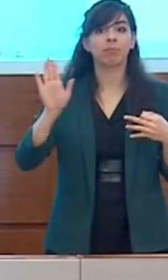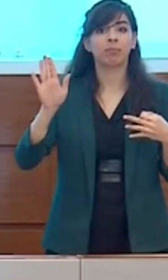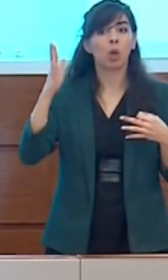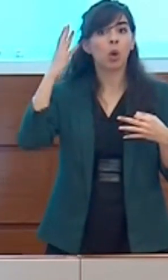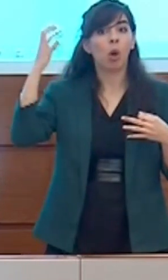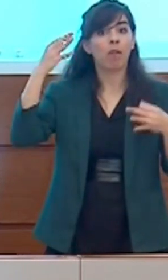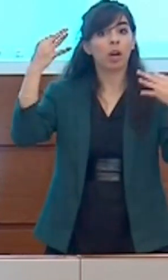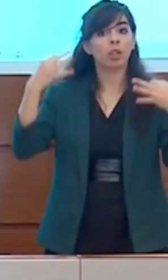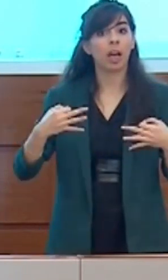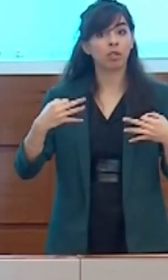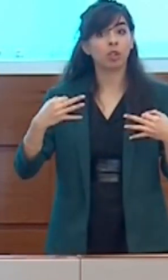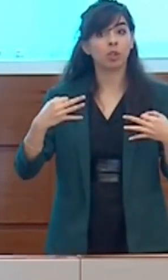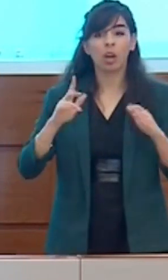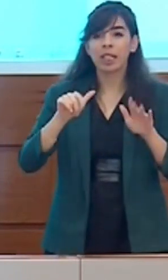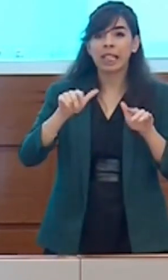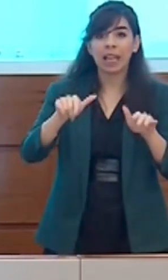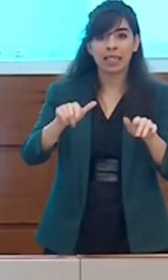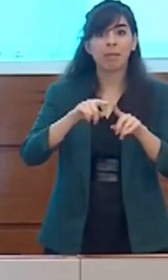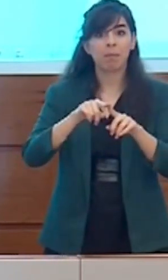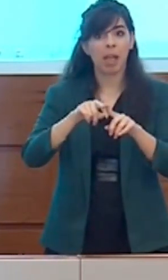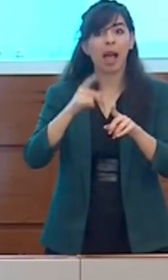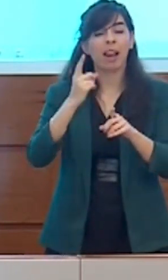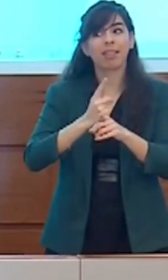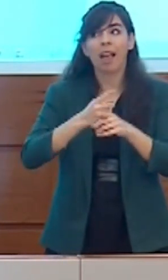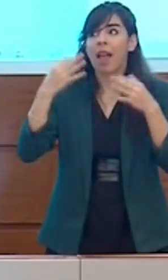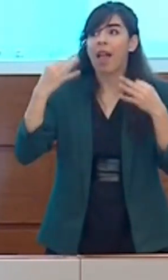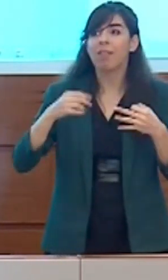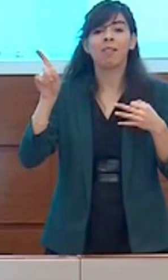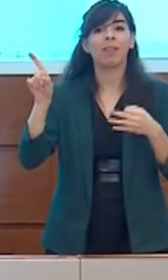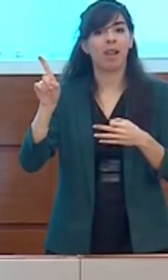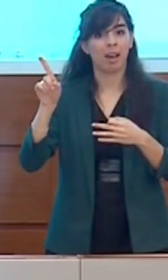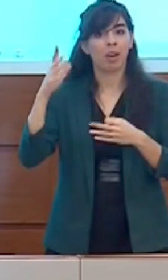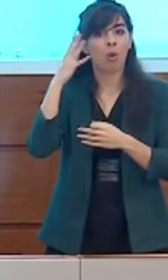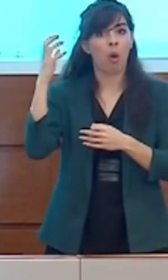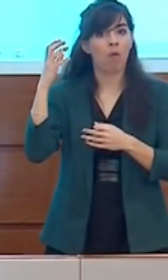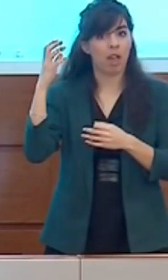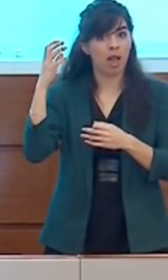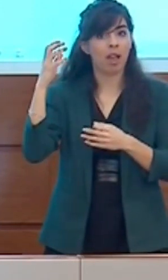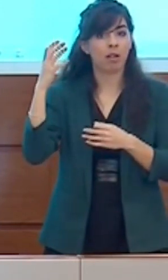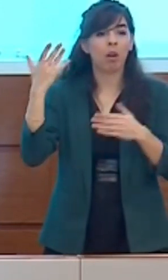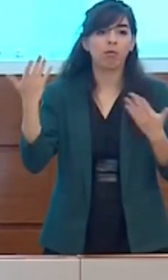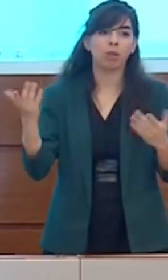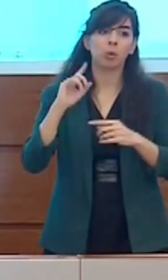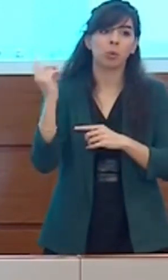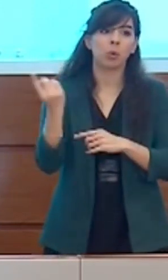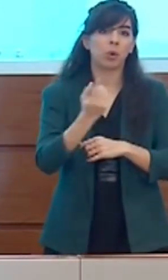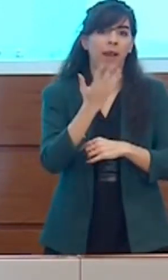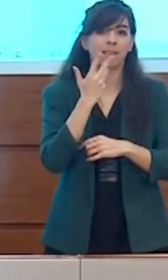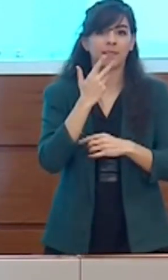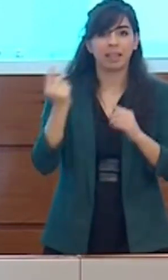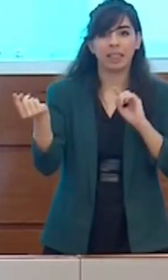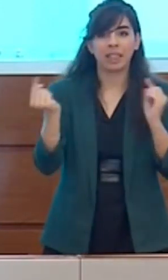nelle prossime settimane e che tanto appassionano le discussioni